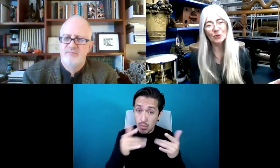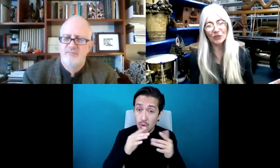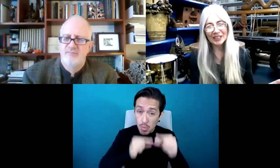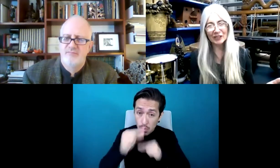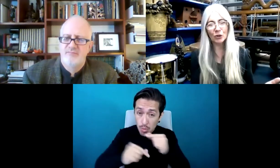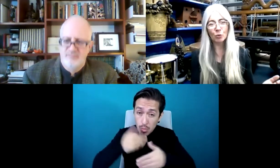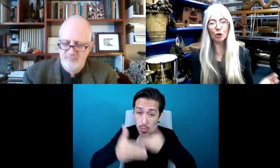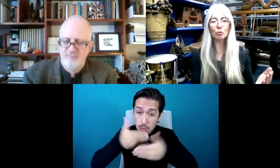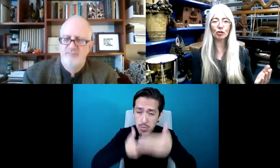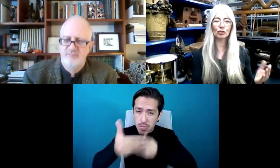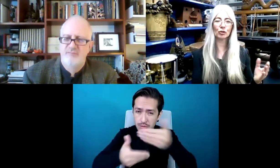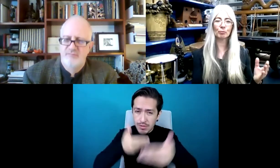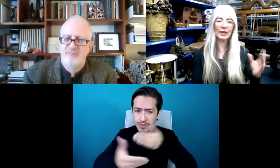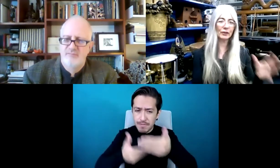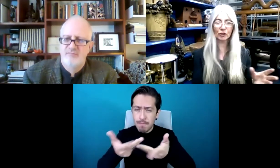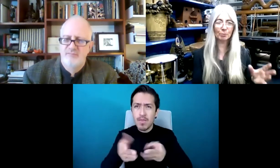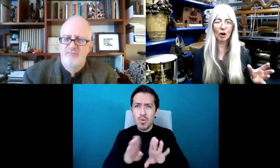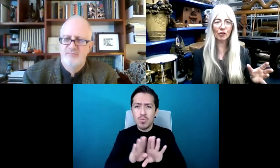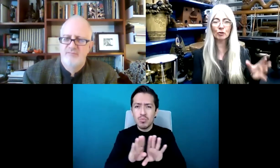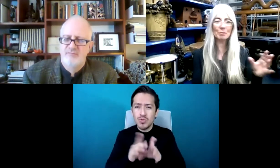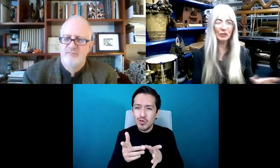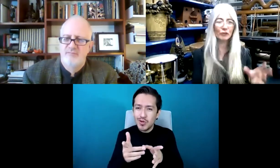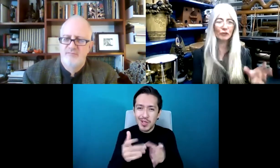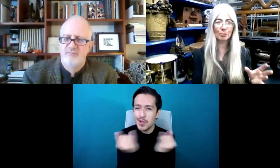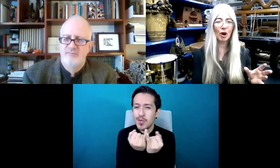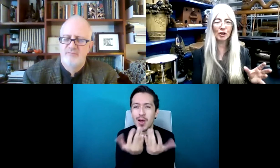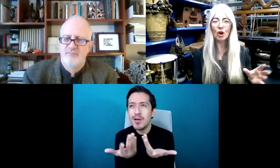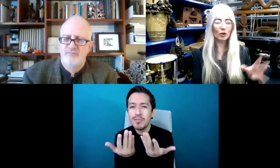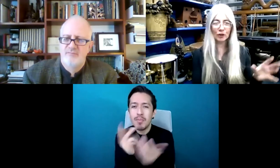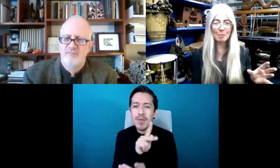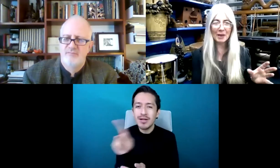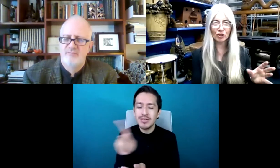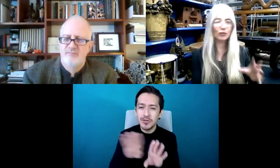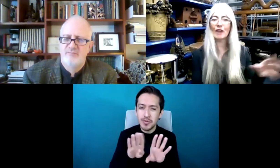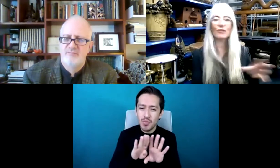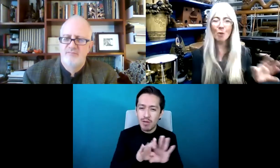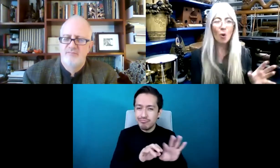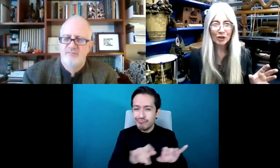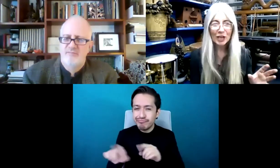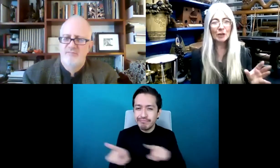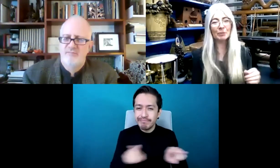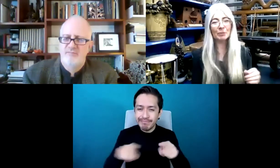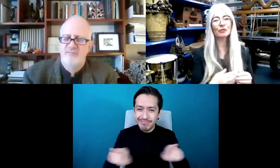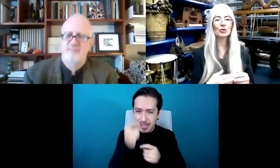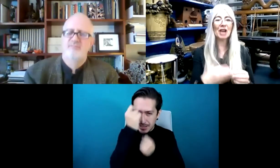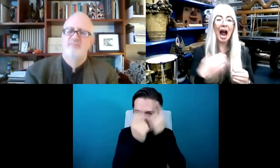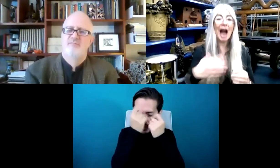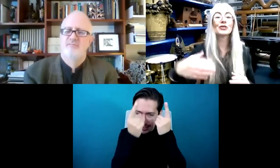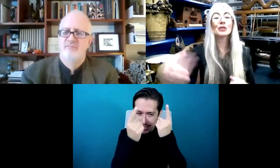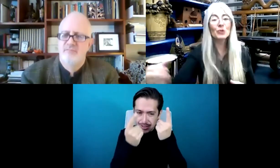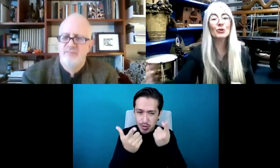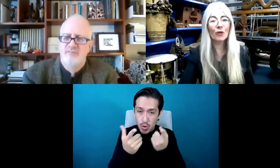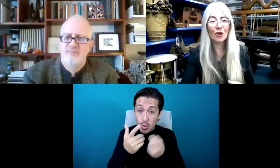avanza. Es casi como una composición musical. No solo hacemos la primera